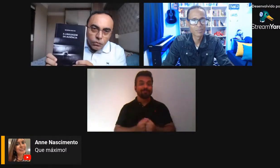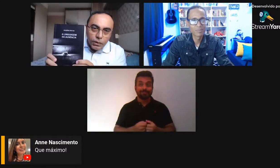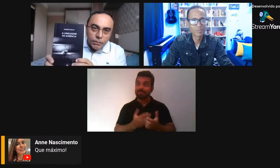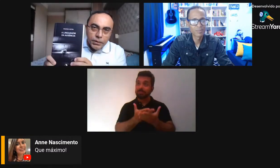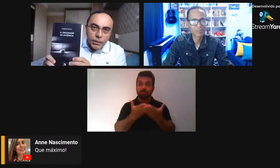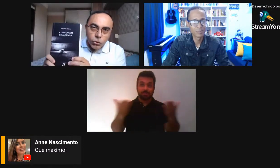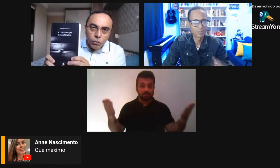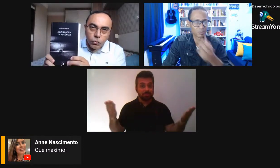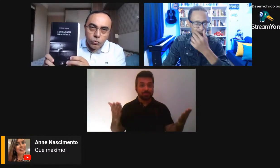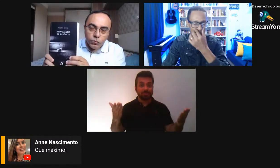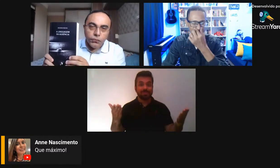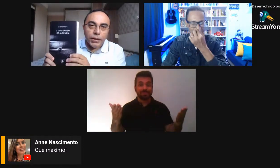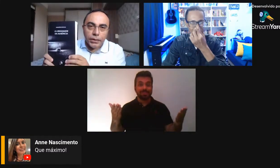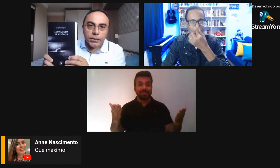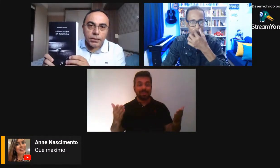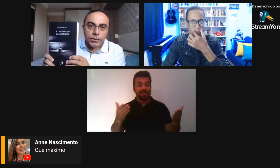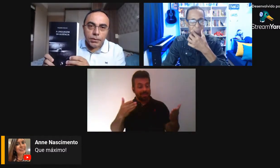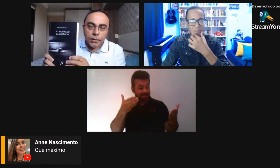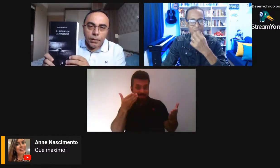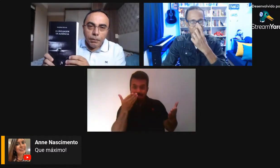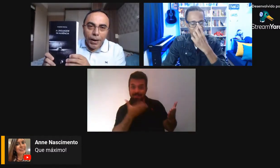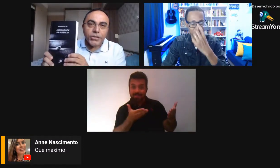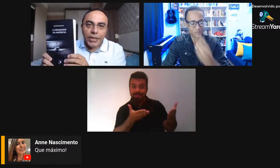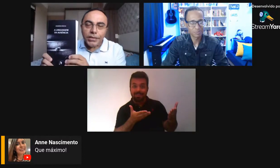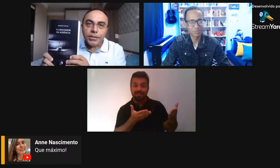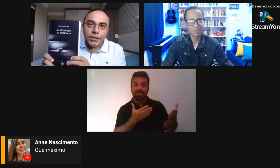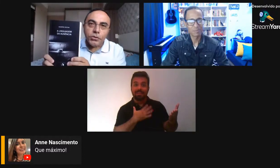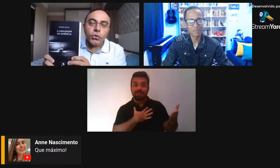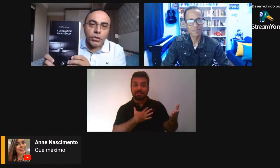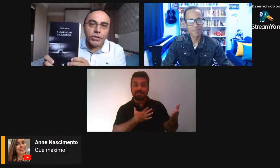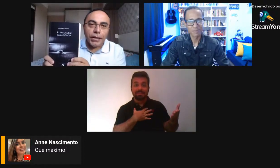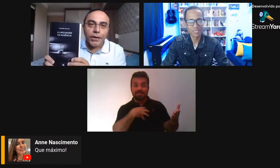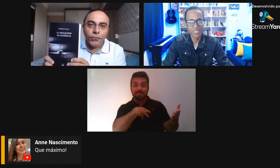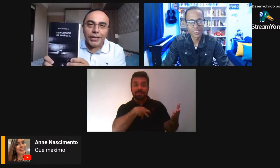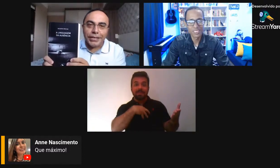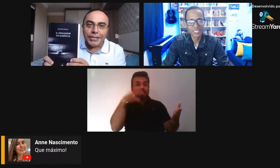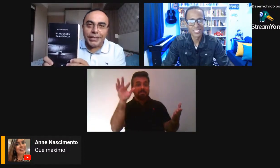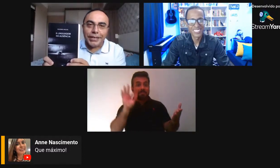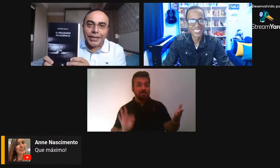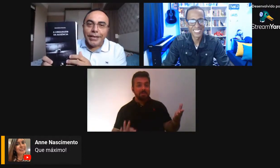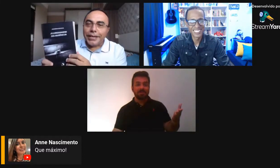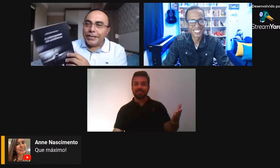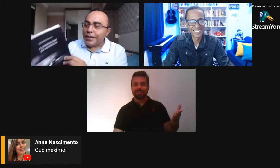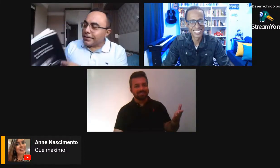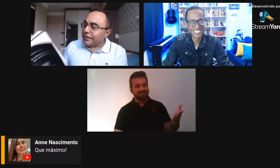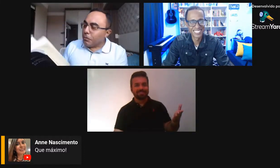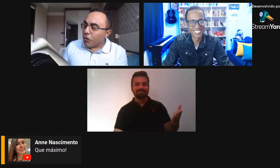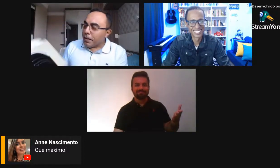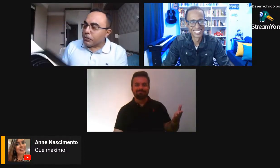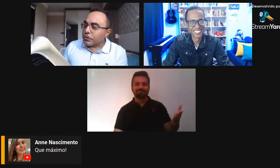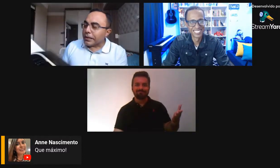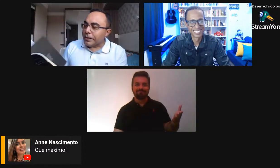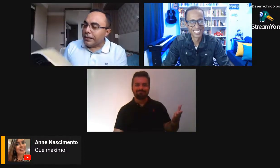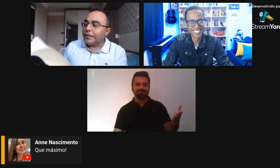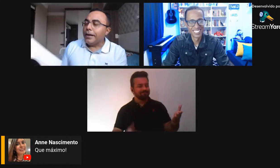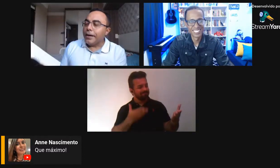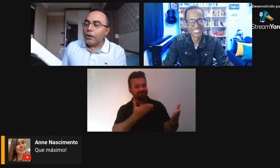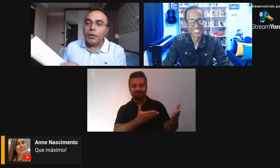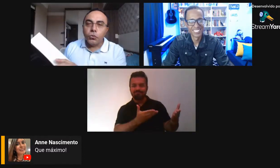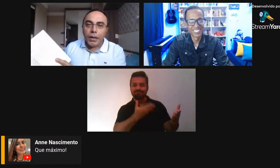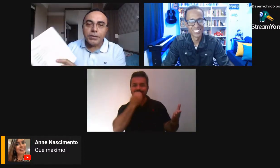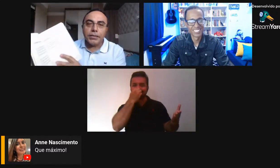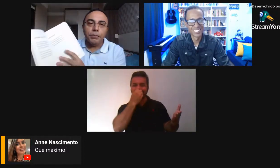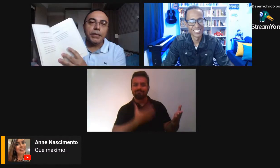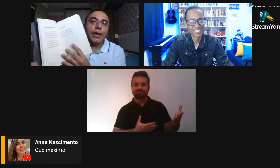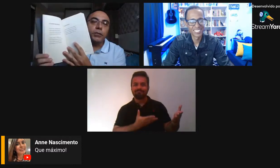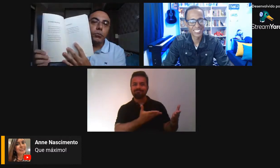livro ele me deixou muito feliz. Bastasse isso eu já estaria feliz. Ele tem esses momentos aqui que é